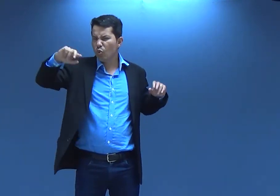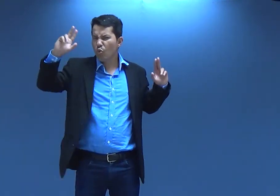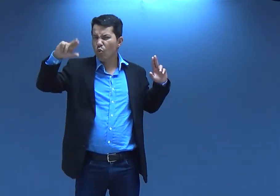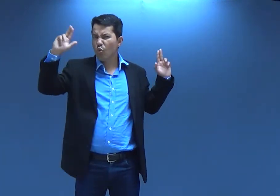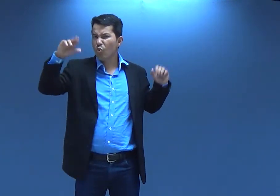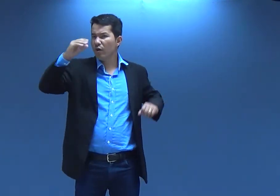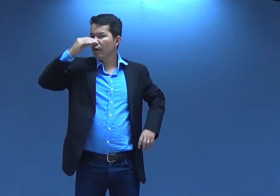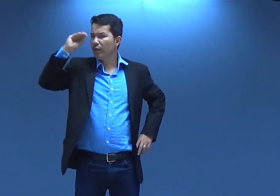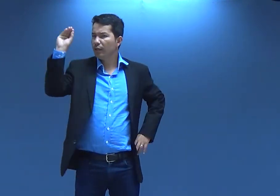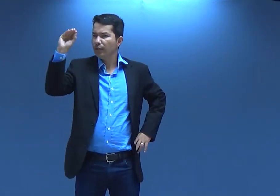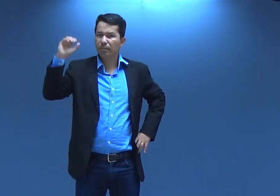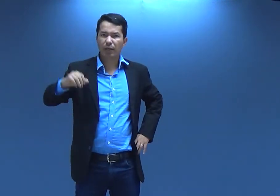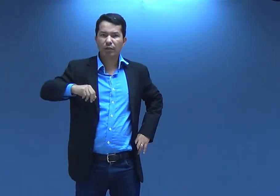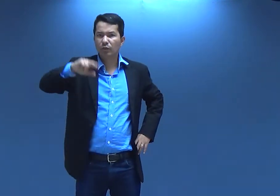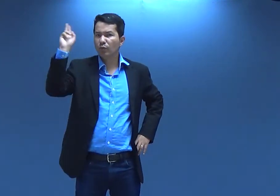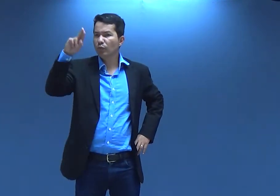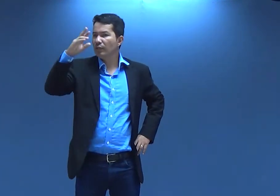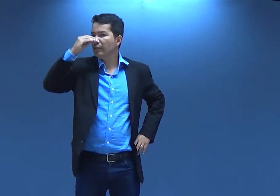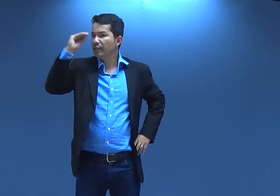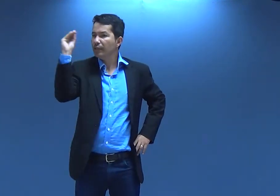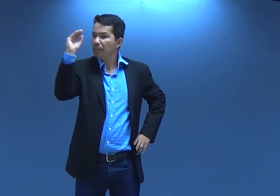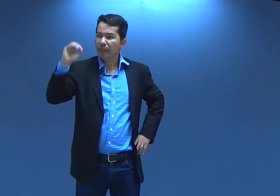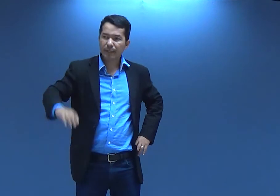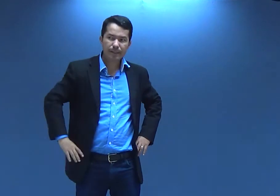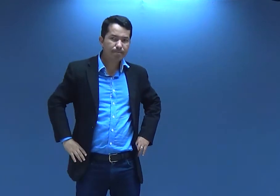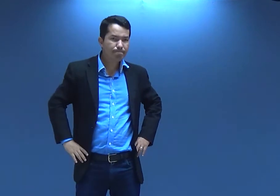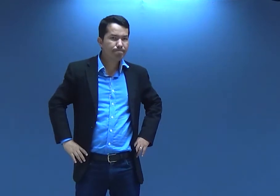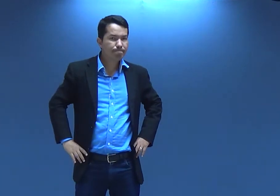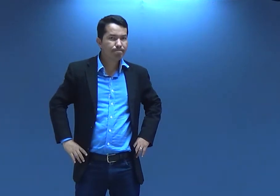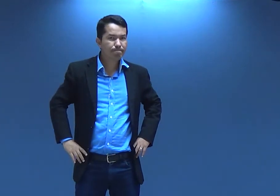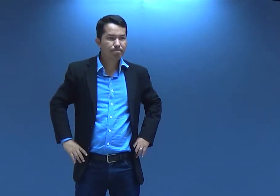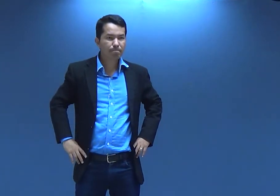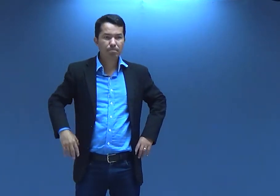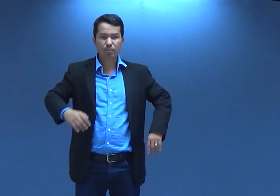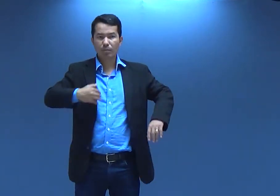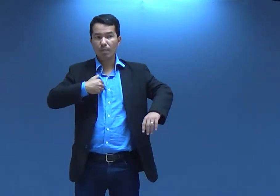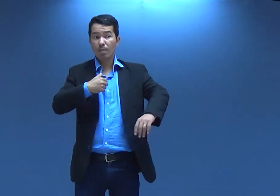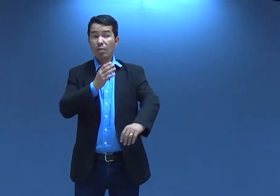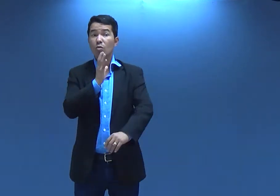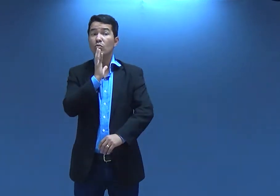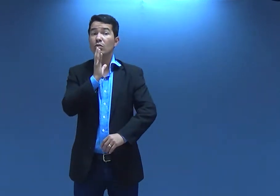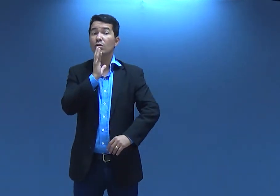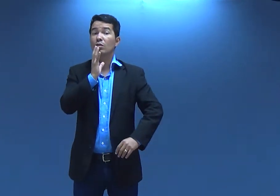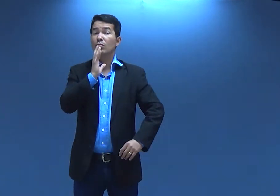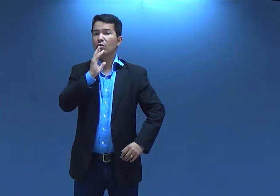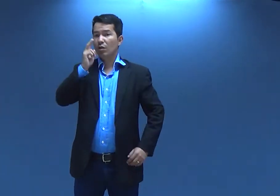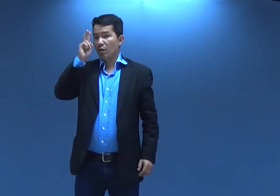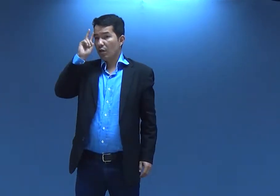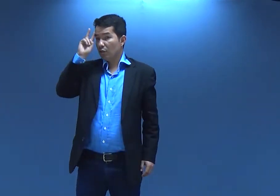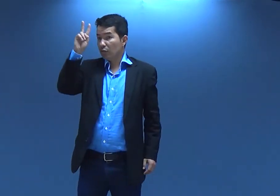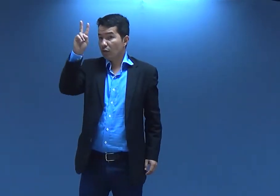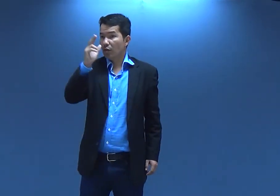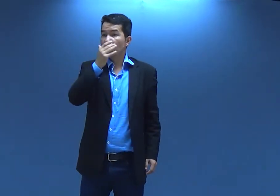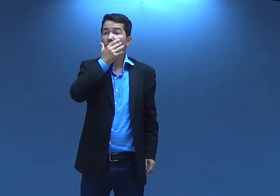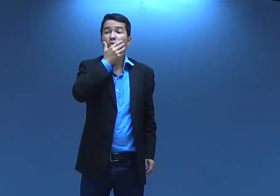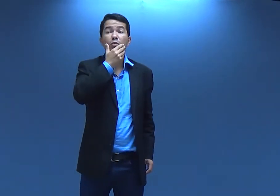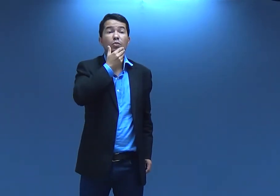E Deus, ele nunca vai te desprezar. Isso nunca vai acontecer. Eu conheço uma